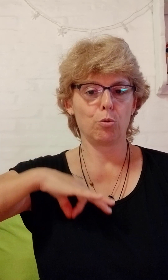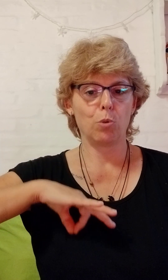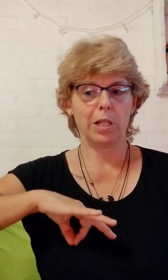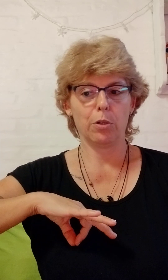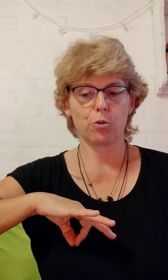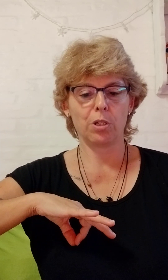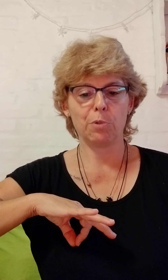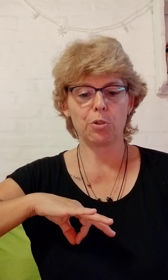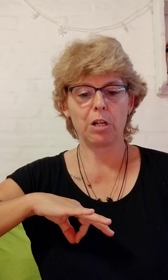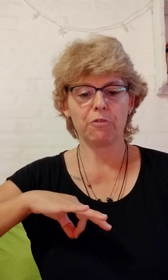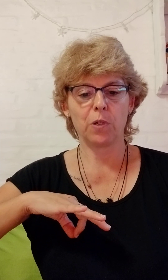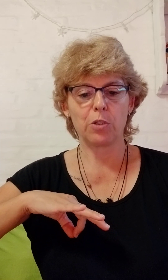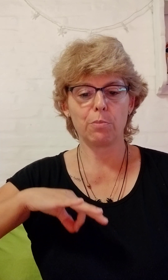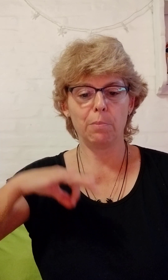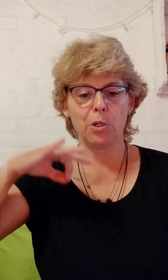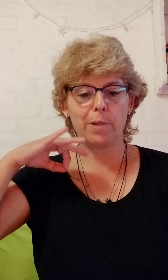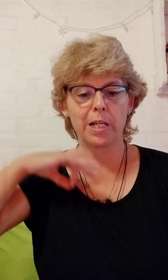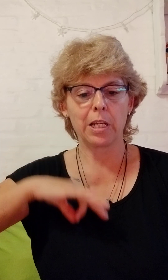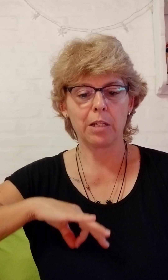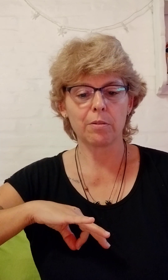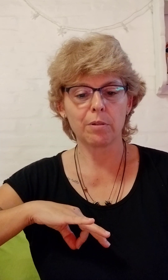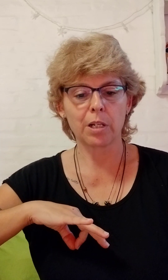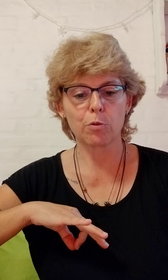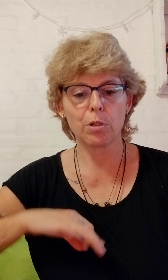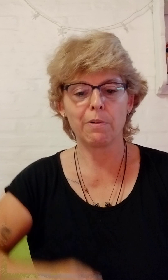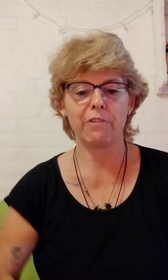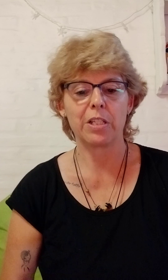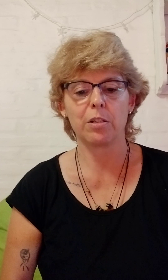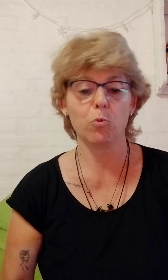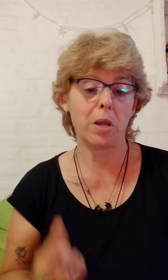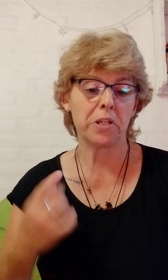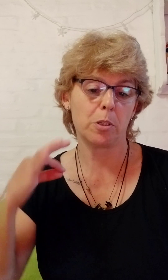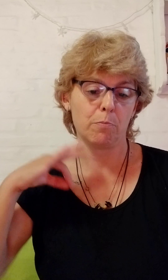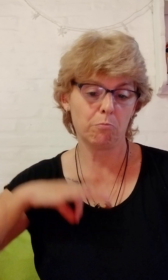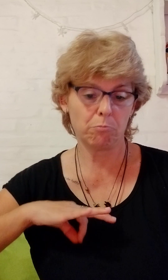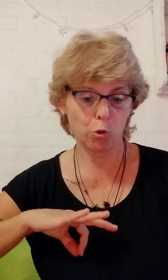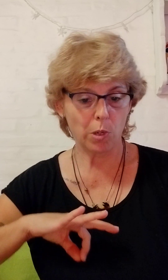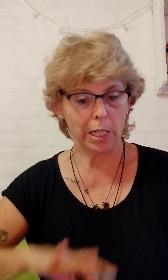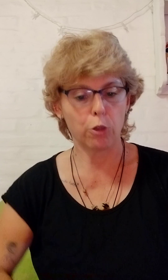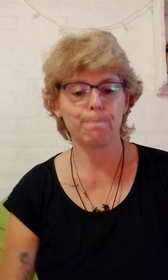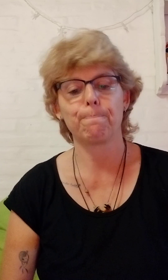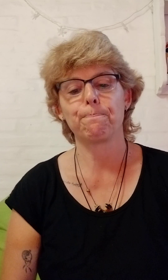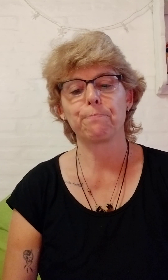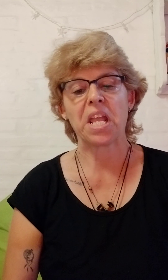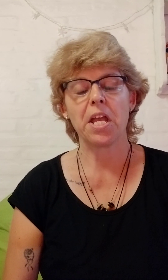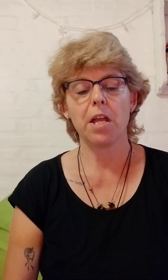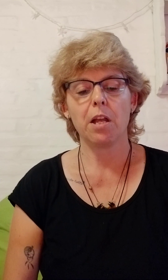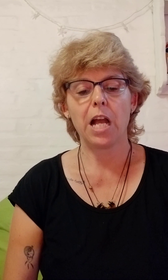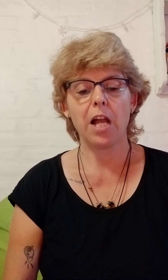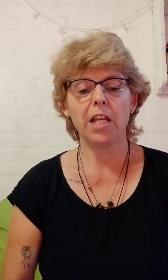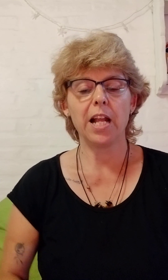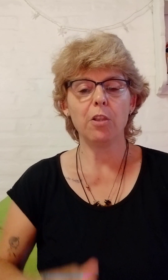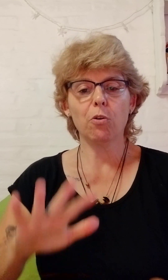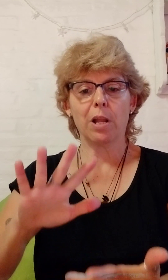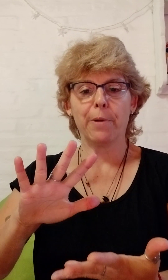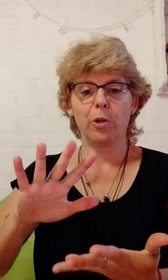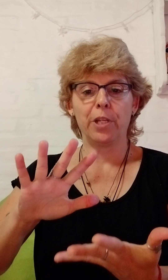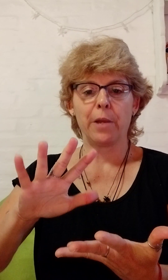Sueldo. Yo les muestro la configuración primero para que lo resulte más fácil. Una vez. Sueldo. Aguinaldo. Con las manos bien